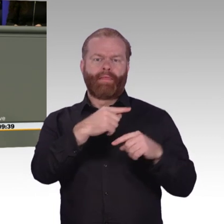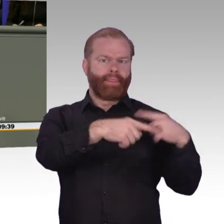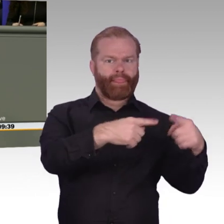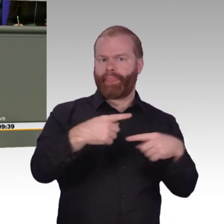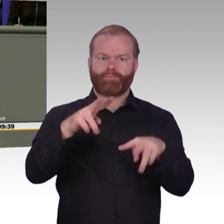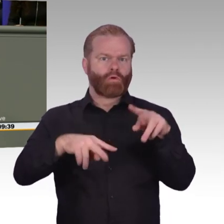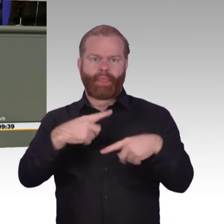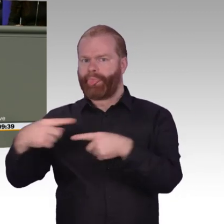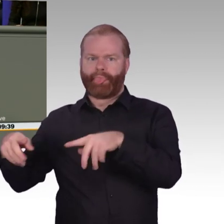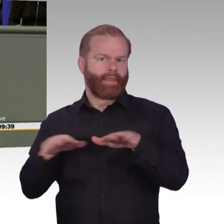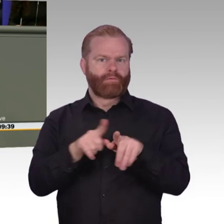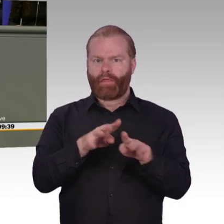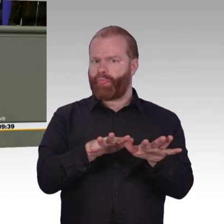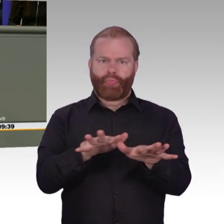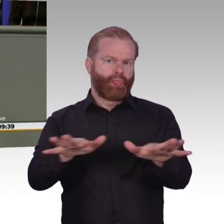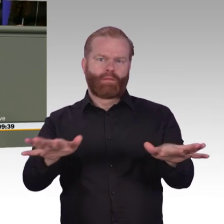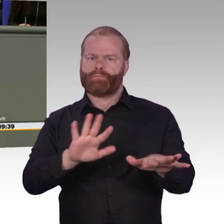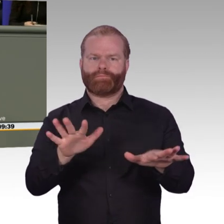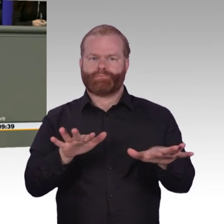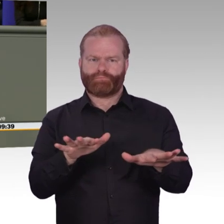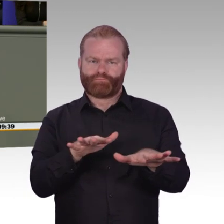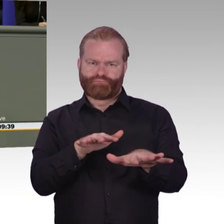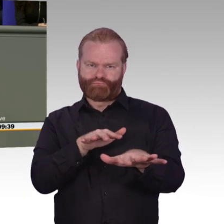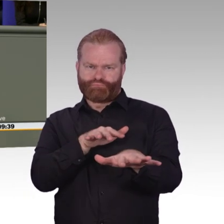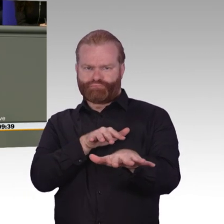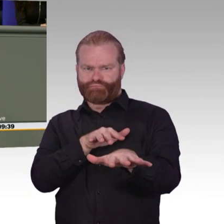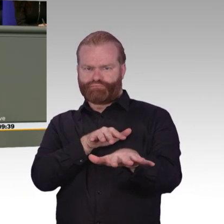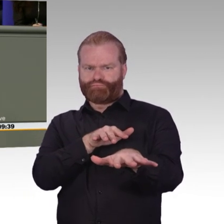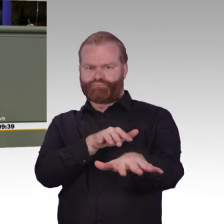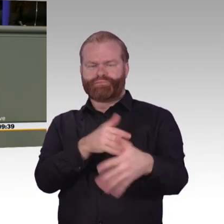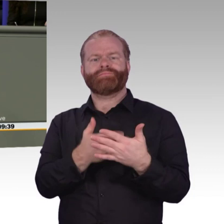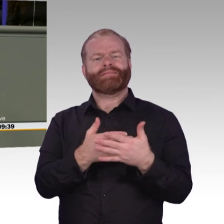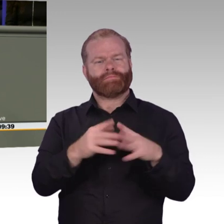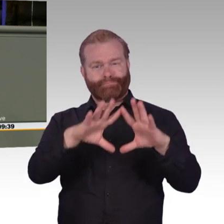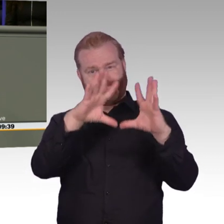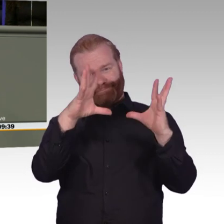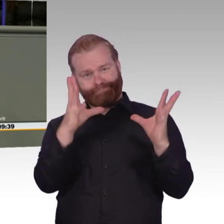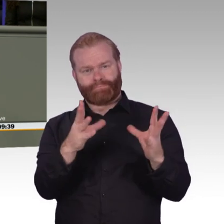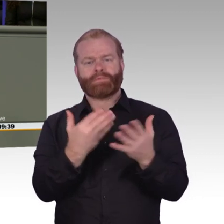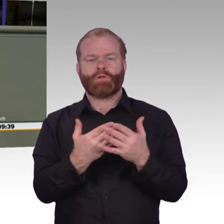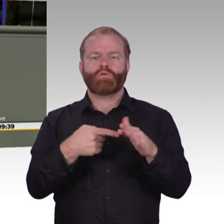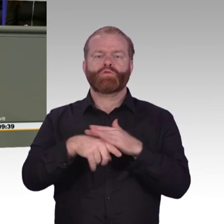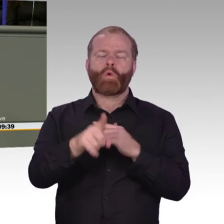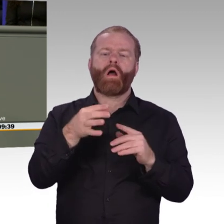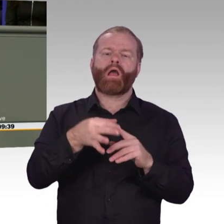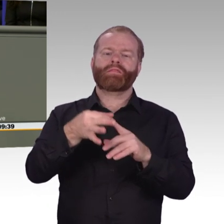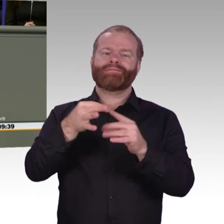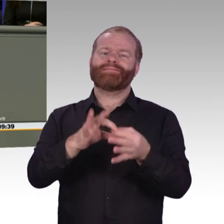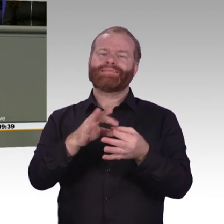Maßnahmen aller Ressorts ein. Das gab es noch nie, das ist neu, das macht die ganze Sache transparent. Und das führt zum ersten Mal